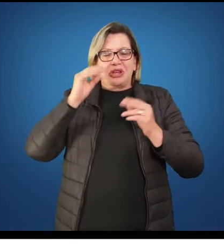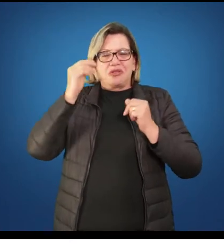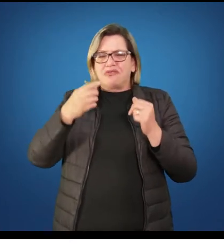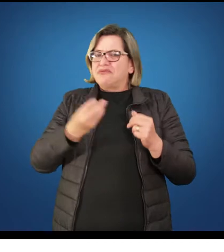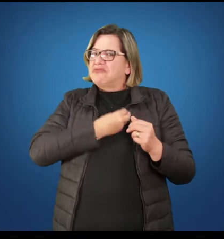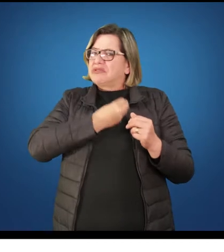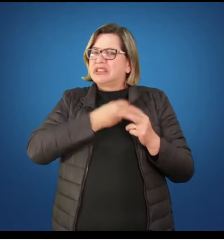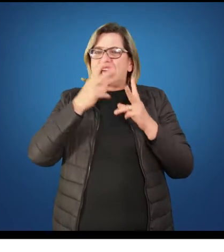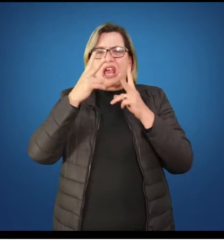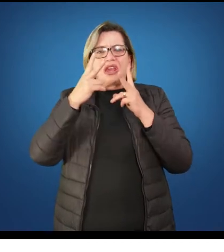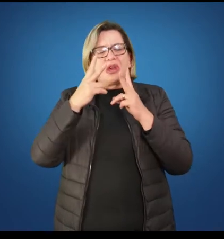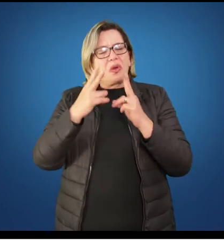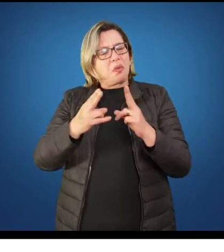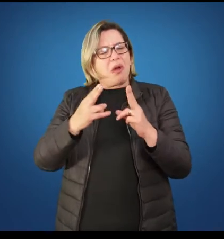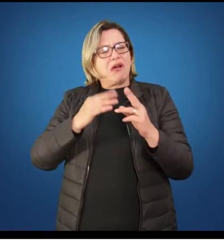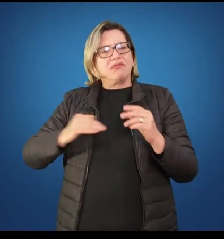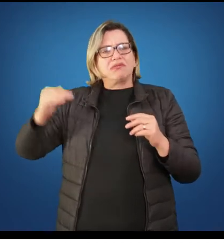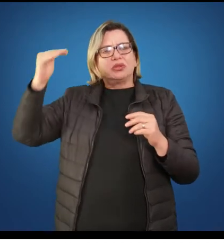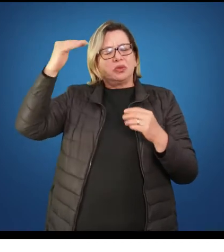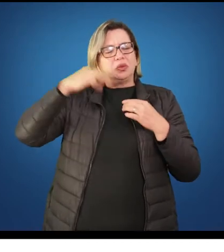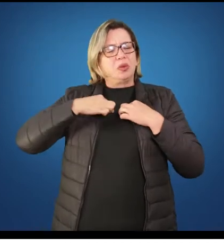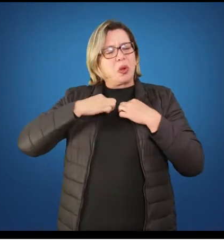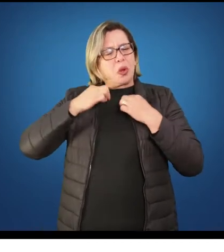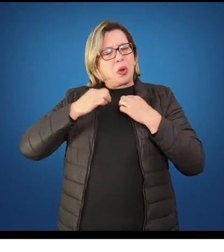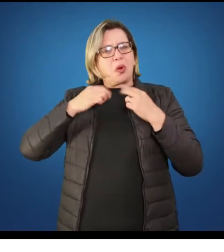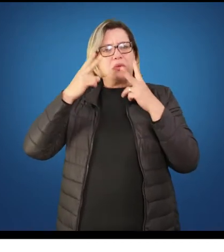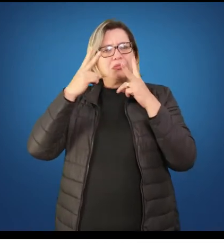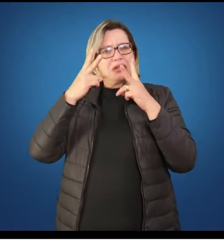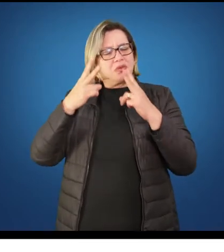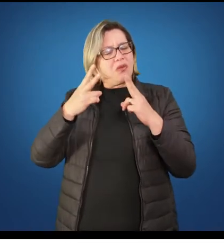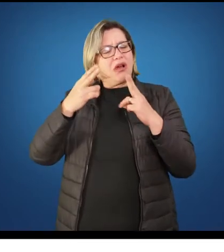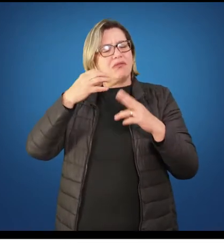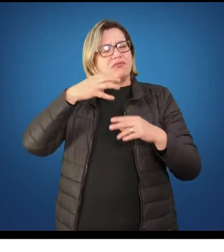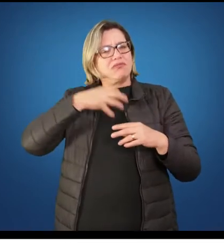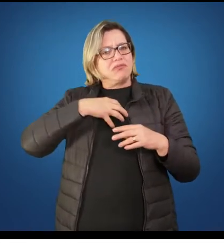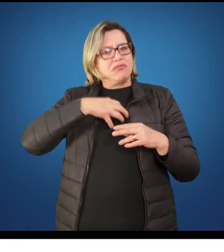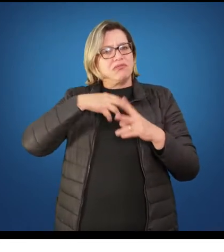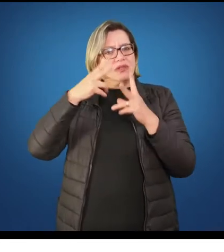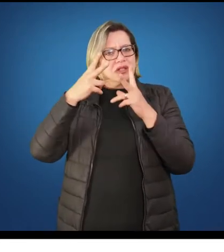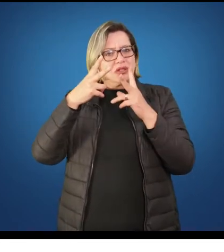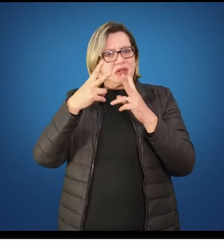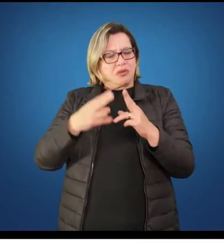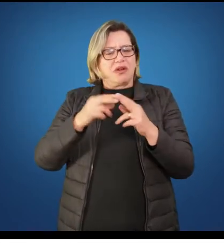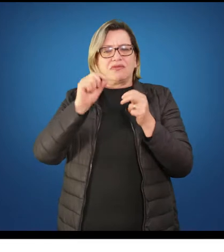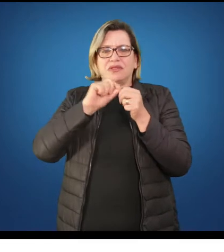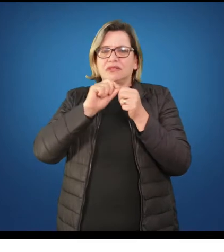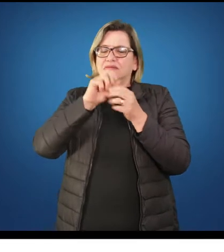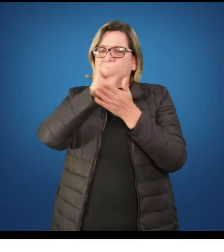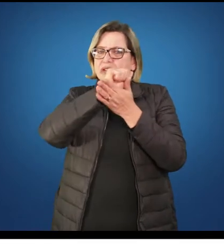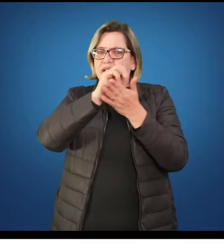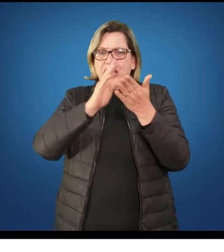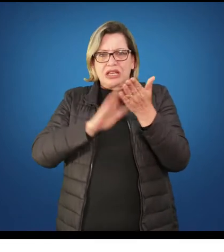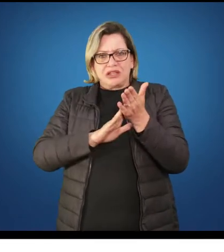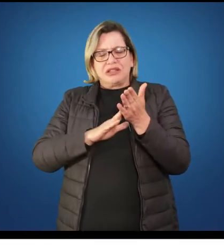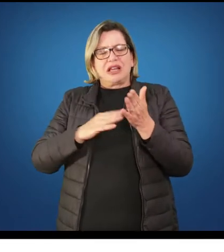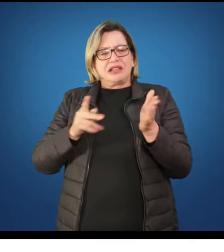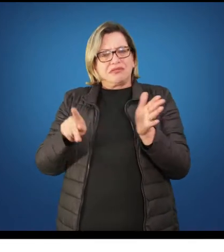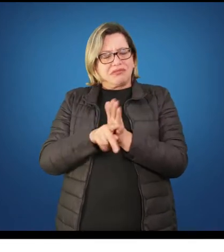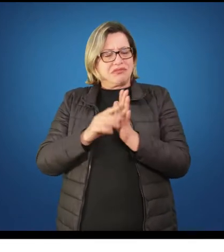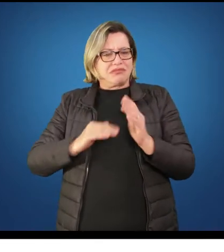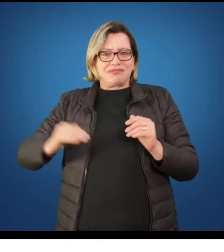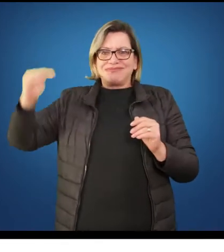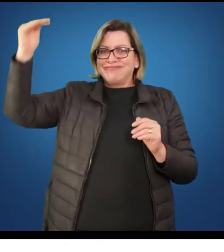condicionada pelos determinantes culturais, históricos e sociais. E que nem todo mundo tem o mesmo tipo de infância,